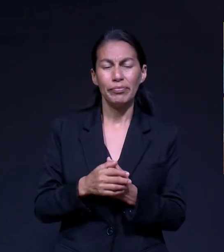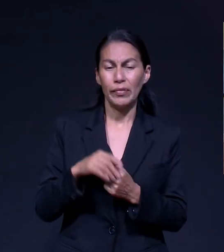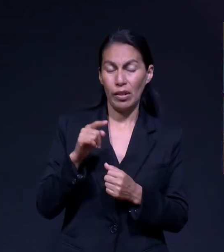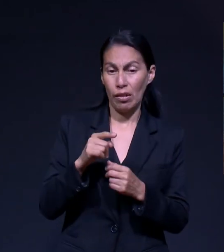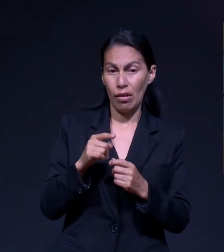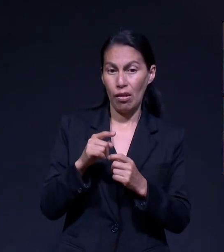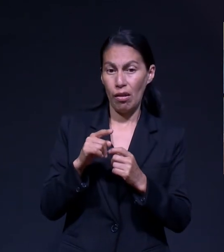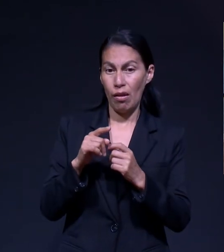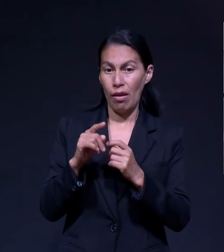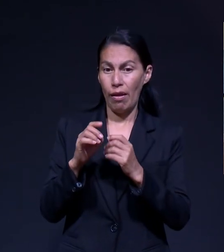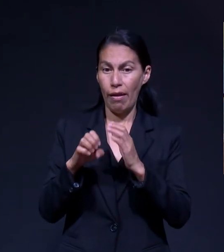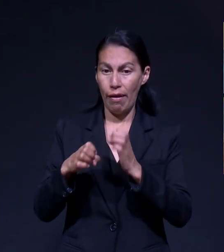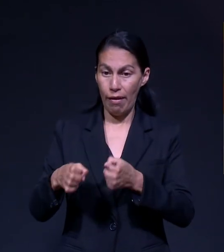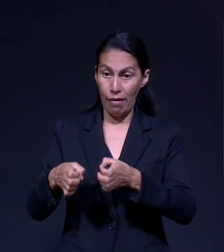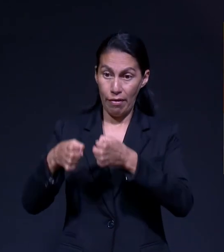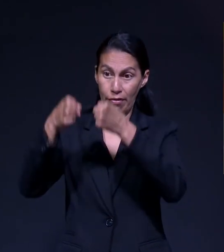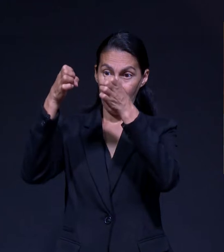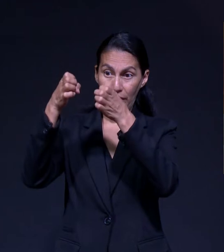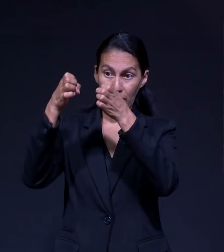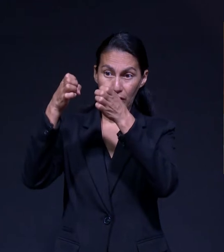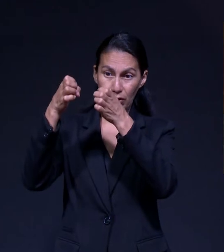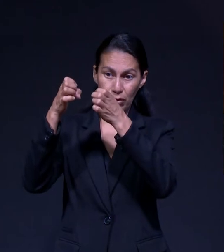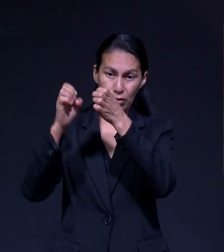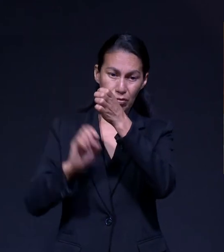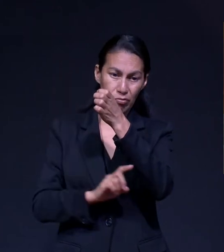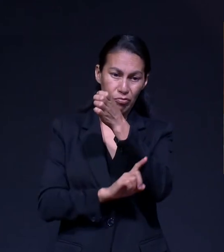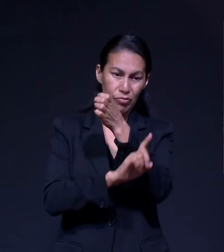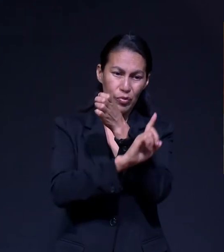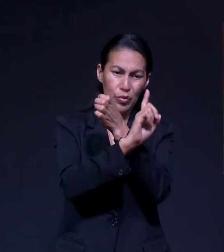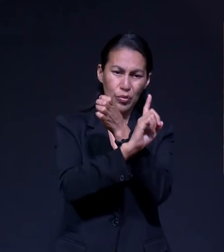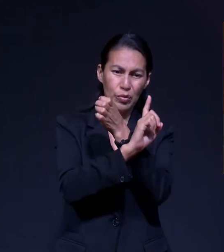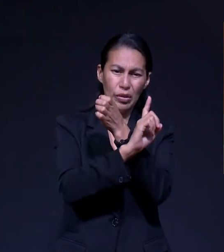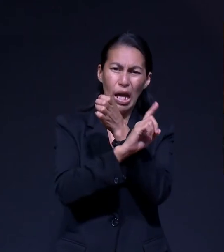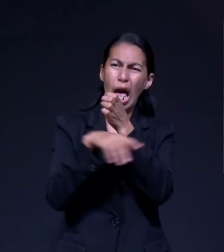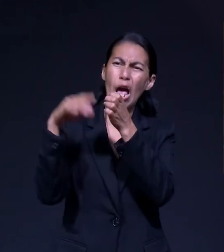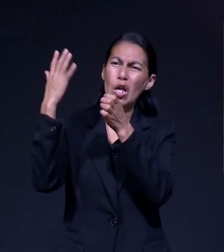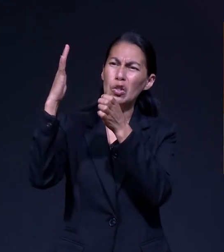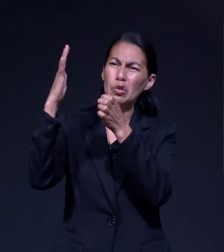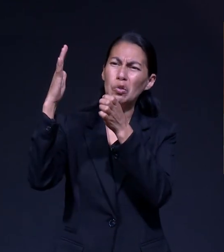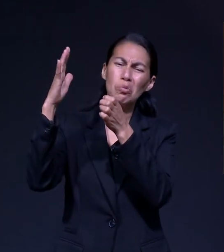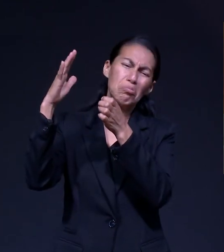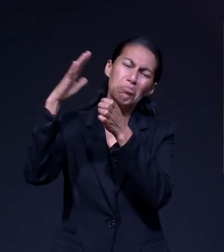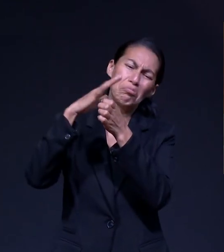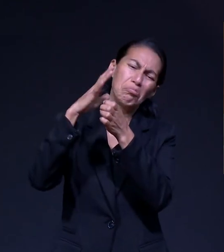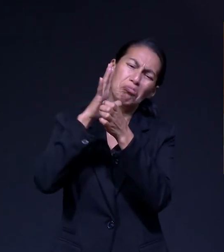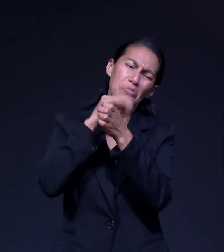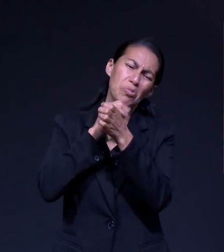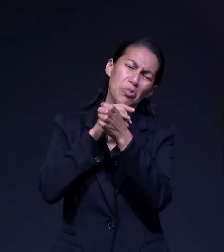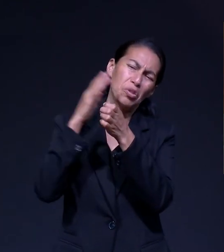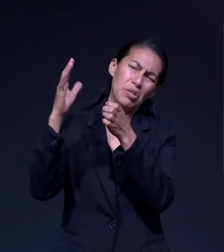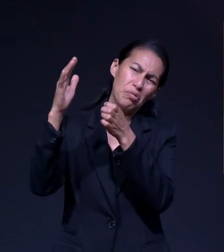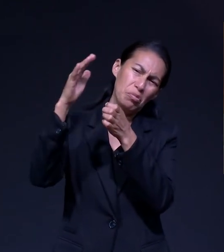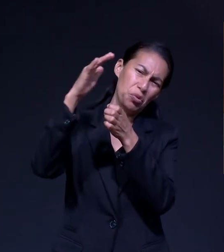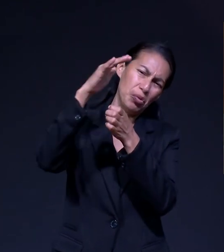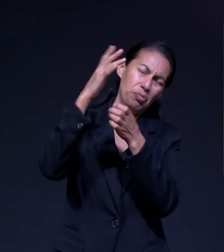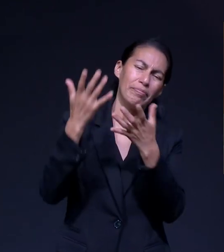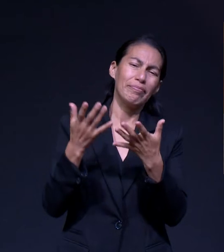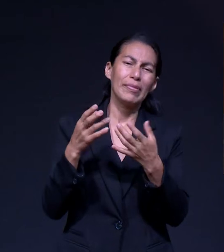Detrás de otro edificio No permitía que le llegara sol No se secaba bien la ropa Tendríamos a enfermarnos más Había mucha humedad en las